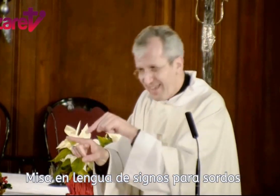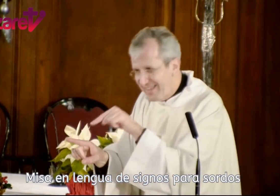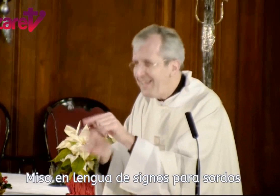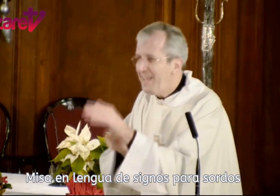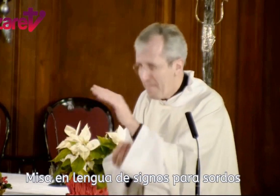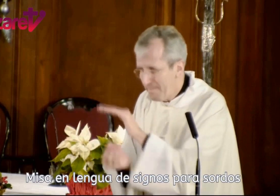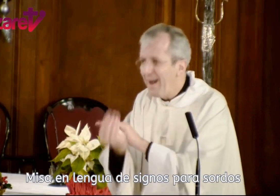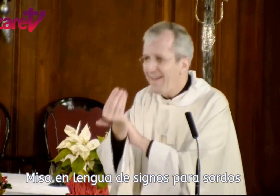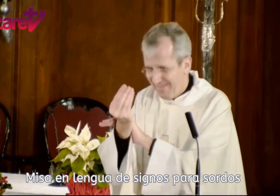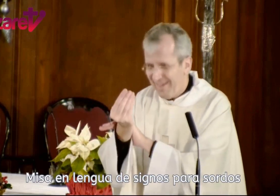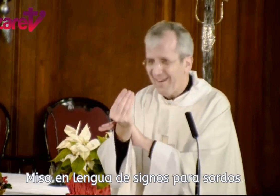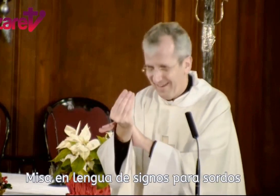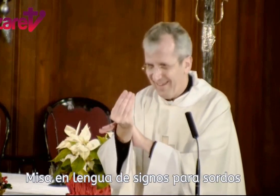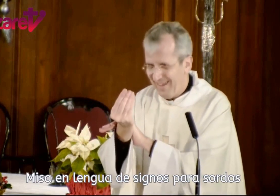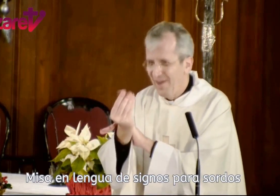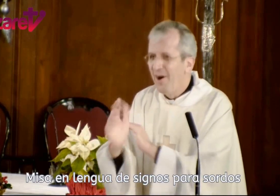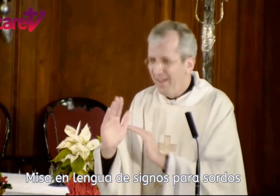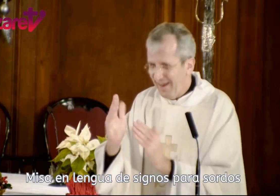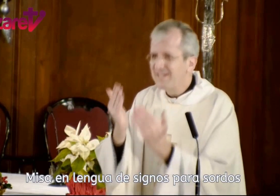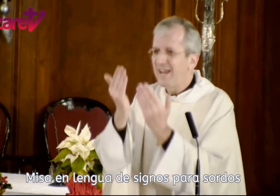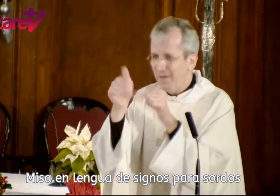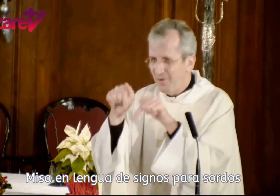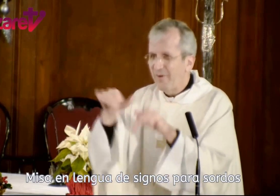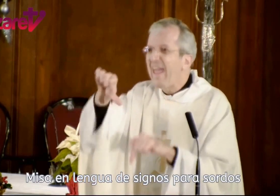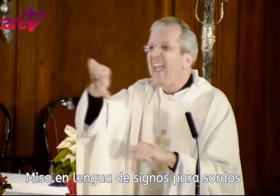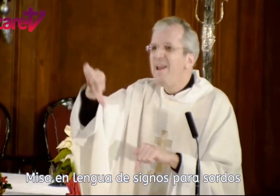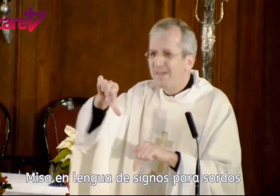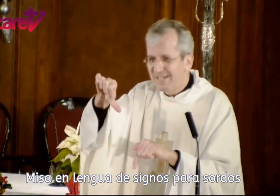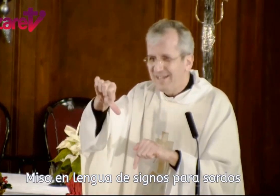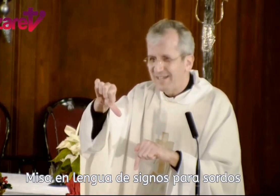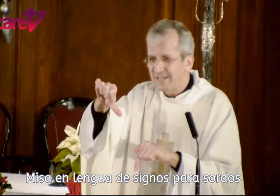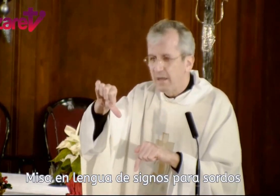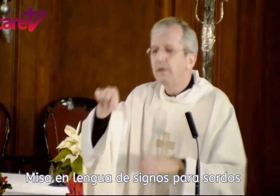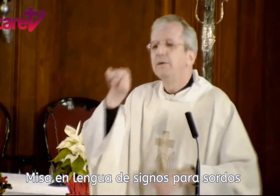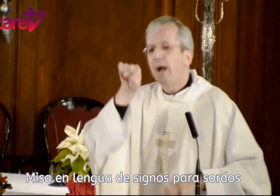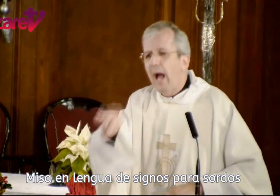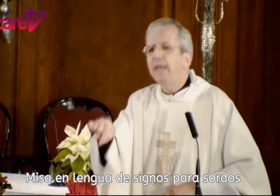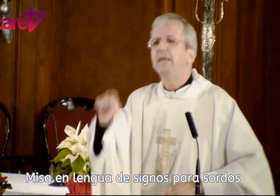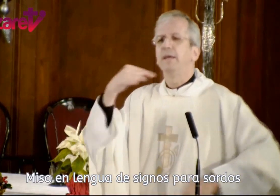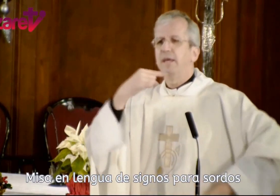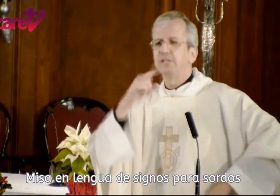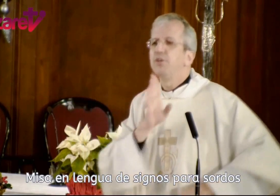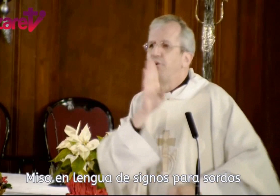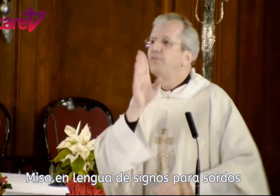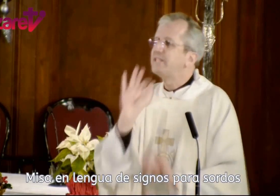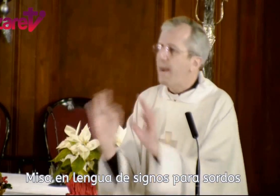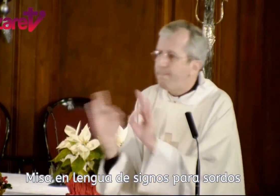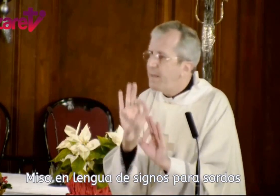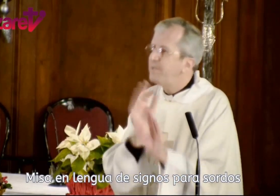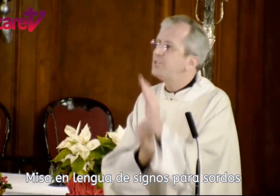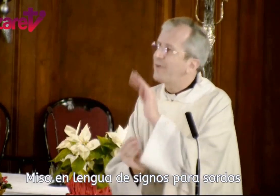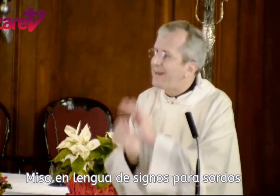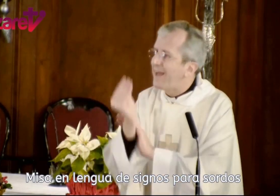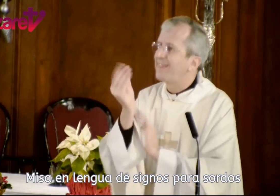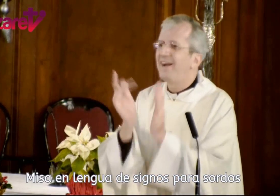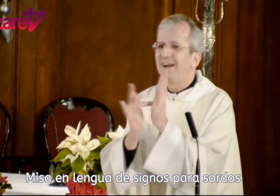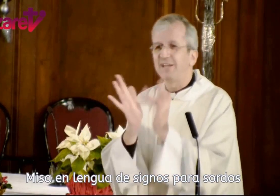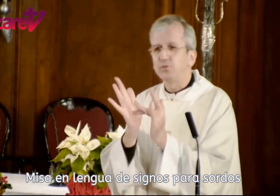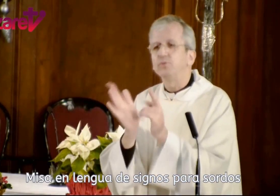de ti va a nacer el Salvador, el Mesías, ahí es donde está previsto que nazca Jesús,